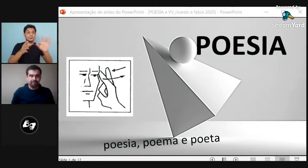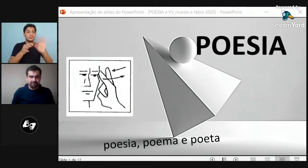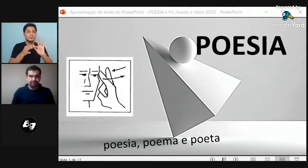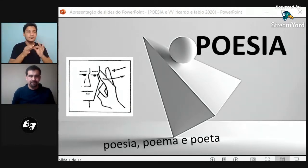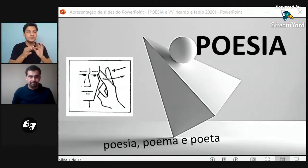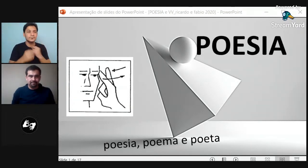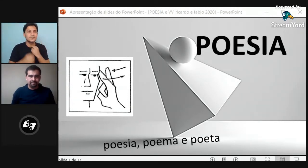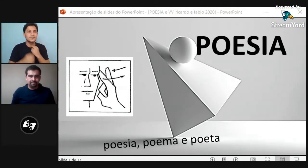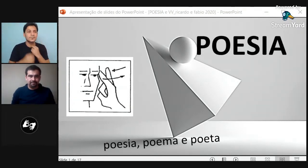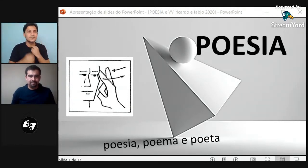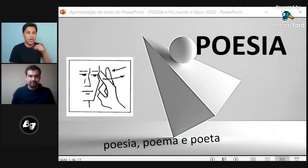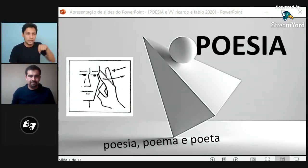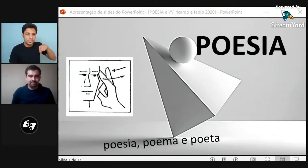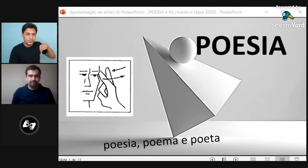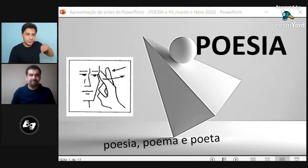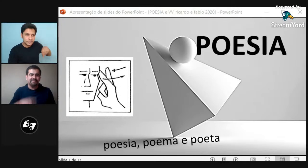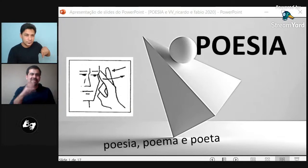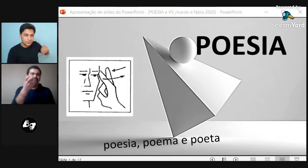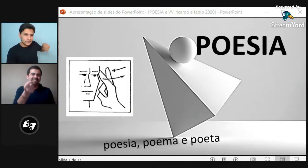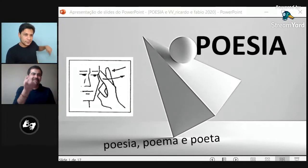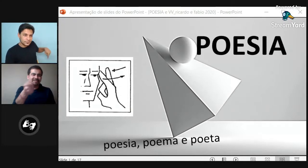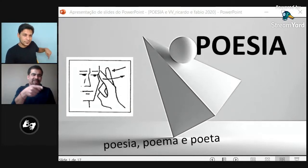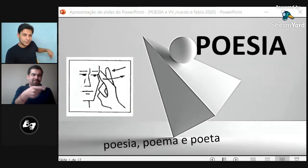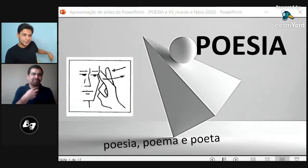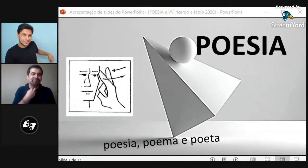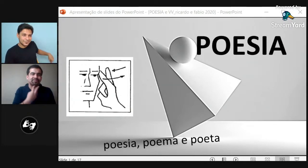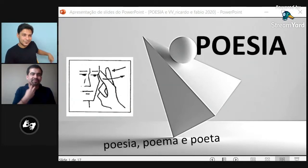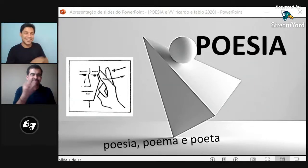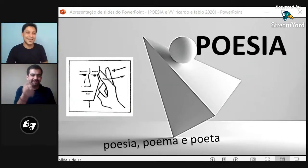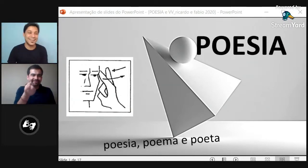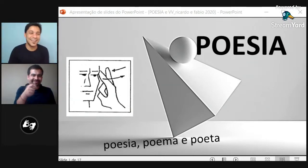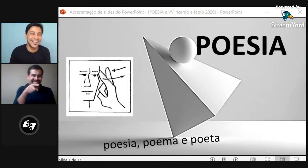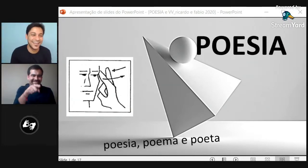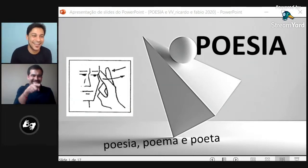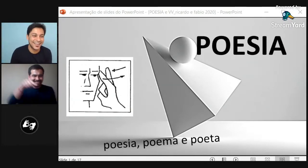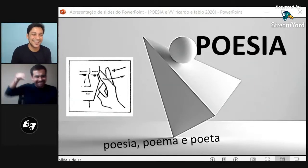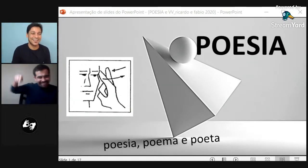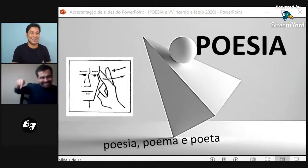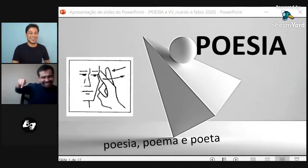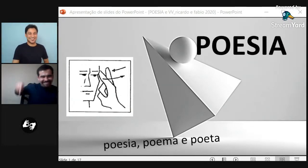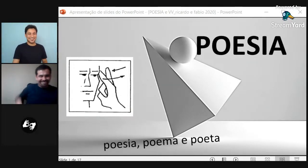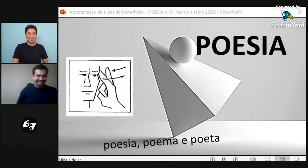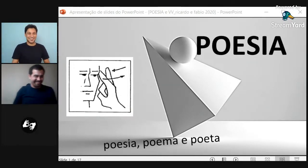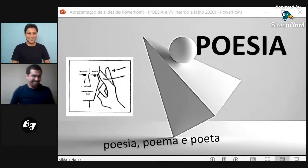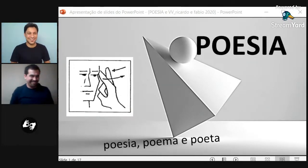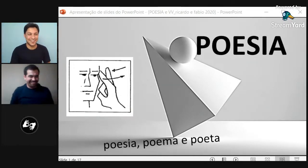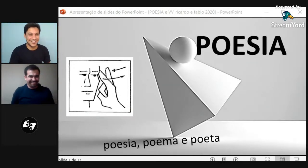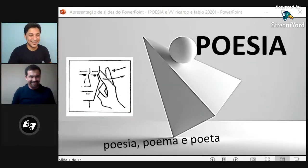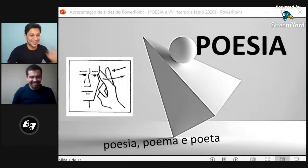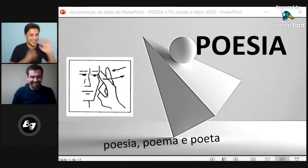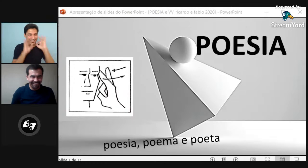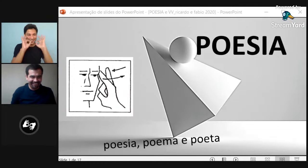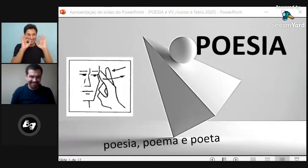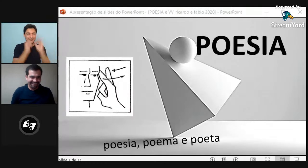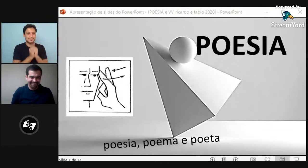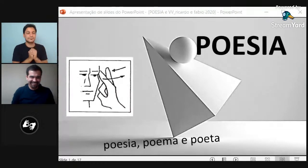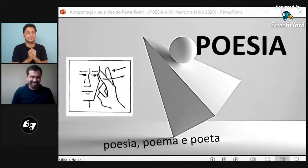dale ok no hay problema y la intérprete que está abajo sí ella sabe sí ella está la intérprete